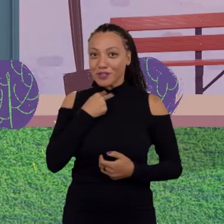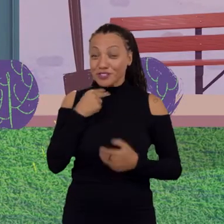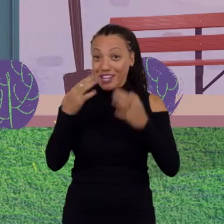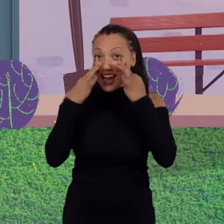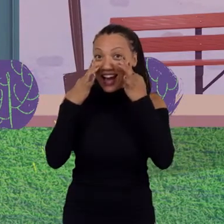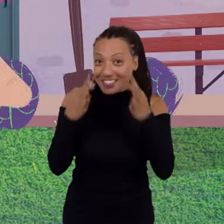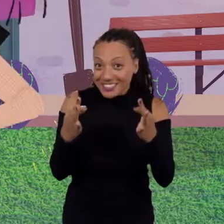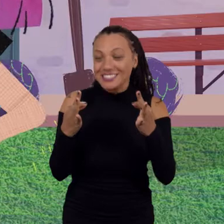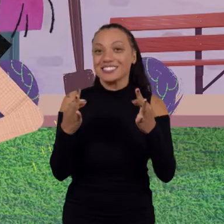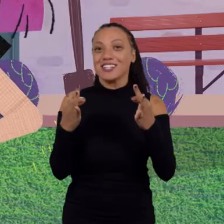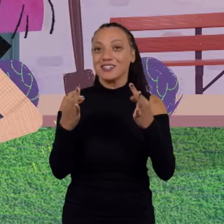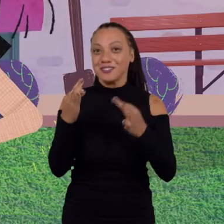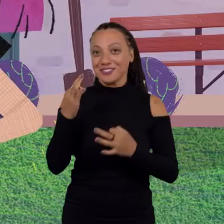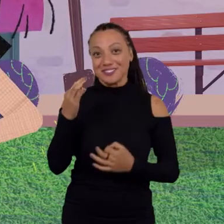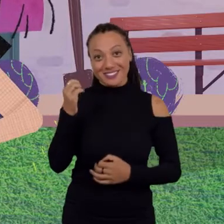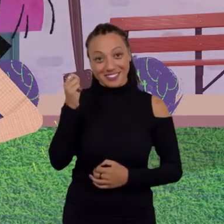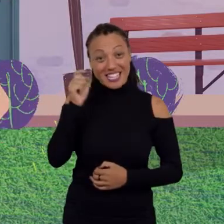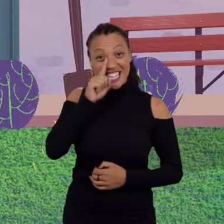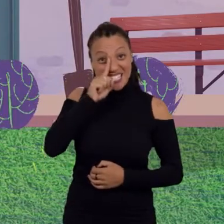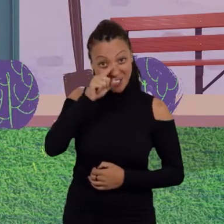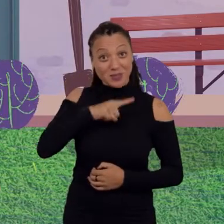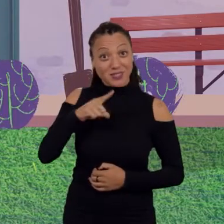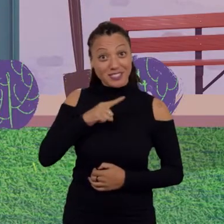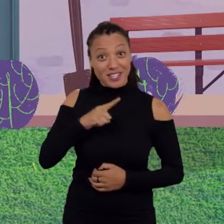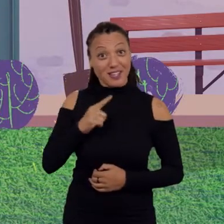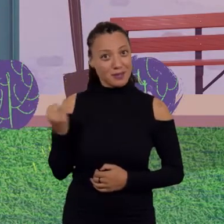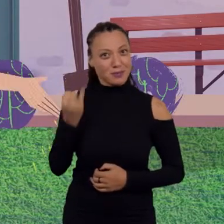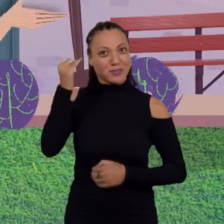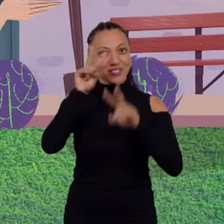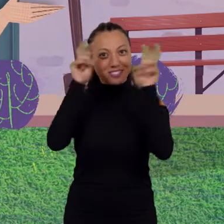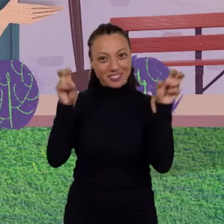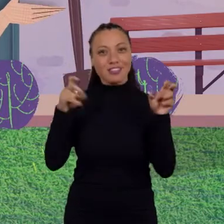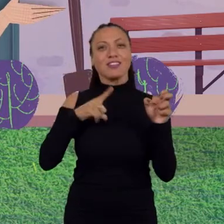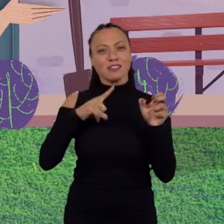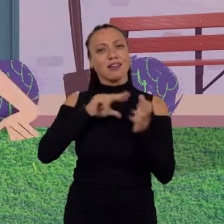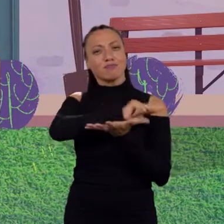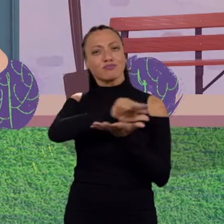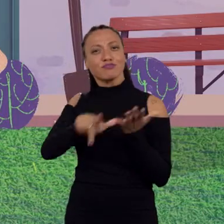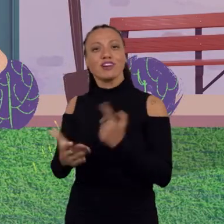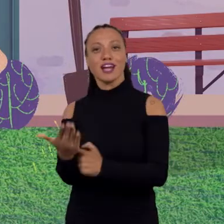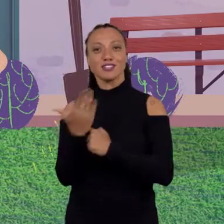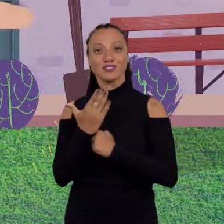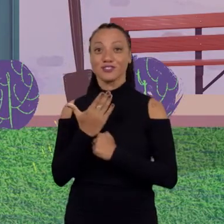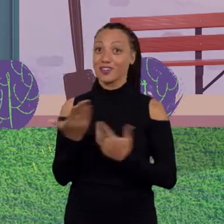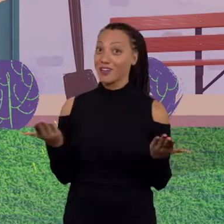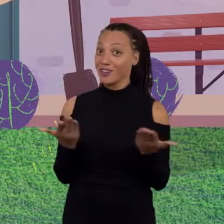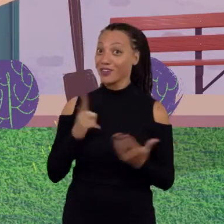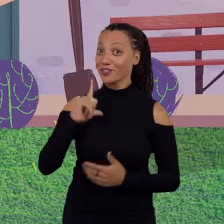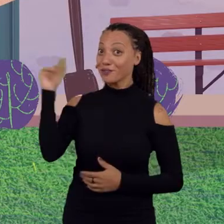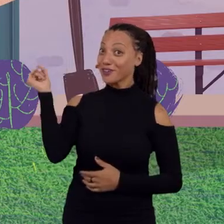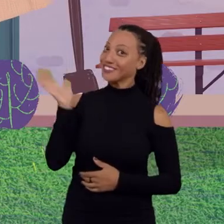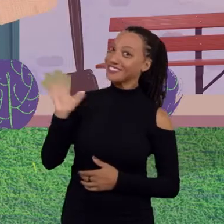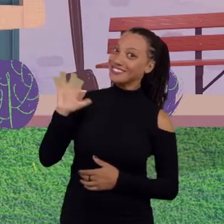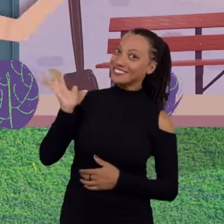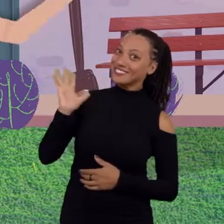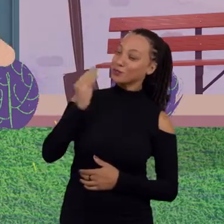os riscos e se liguem que existem muitos mecanismos pra buscar ajuda. Agora eu vou. Fui. Beijo, beijo.